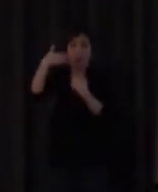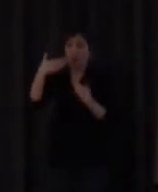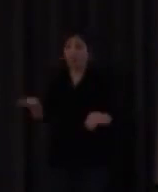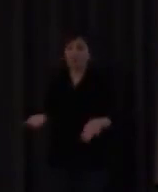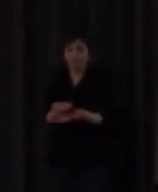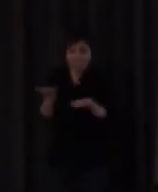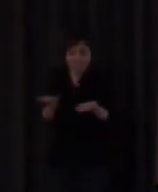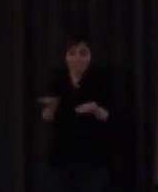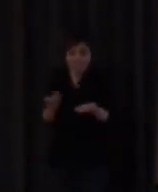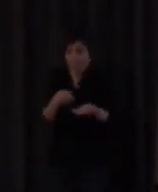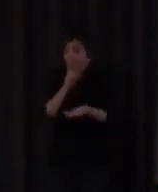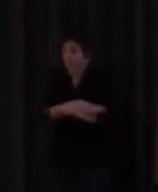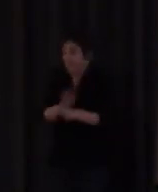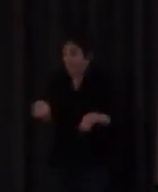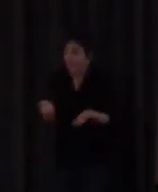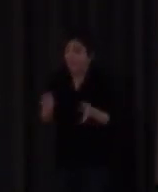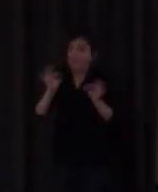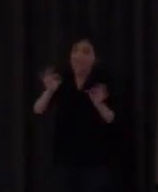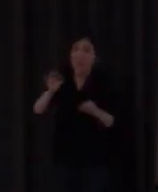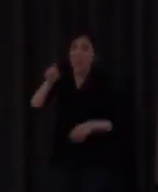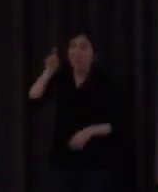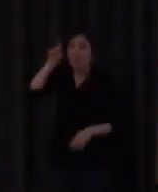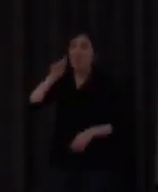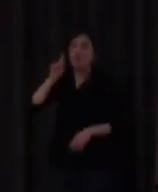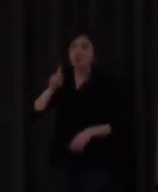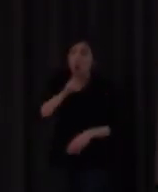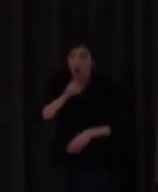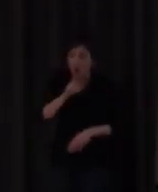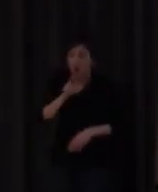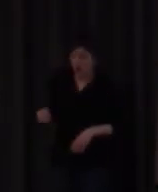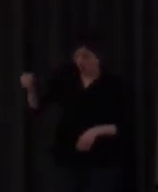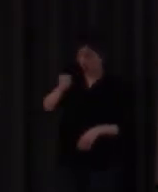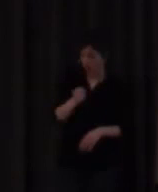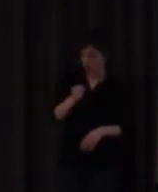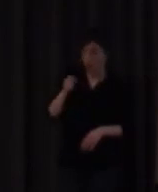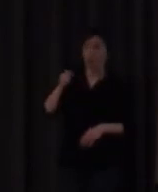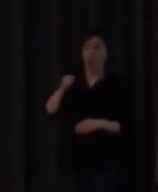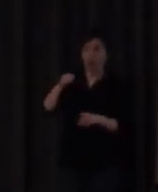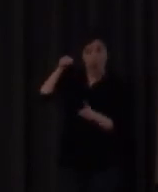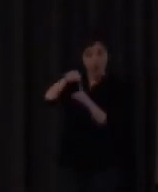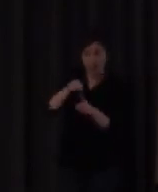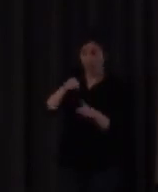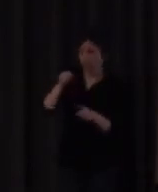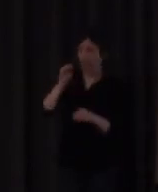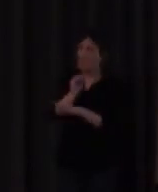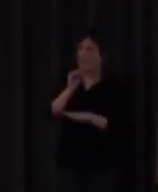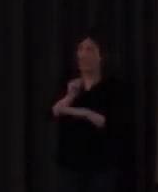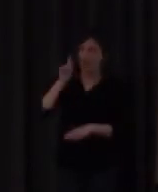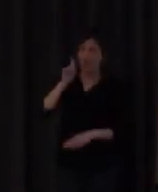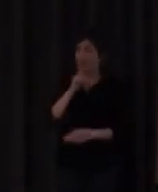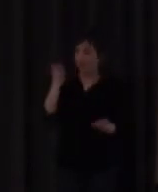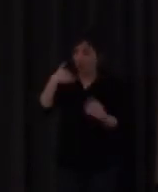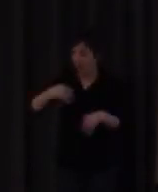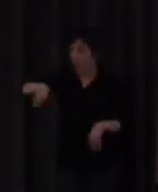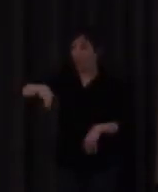profesores sordos o especializados para enseñar a sordos en enseñanza secundaria no los hay el único ejemplo claro somos